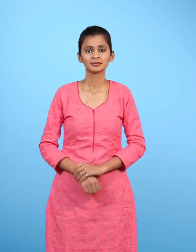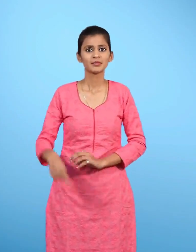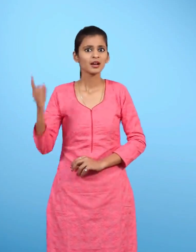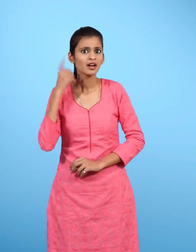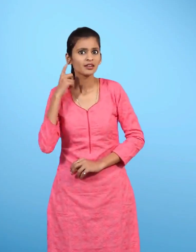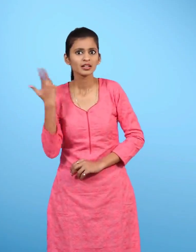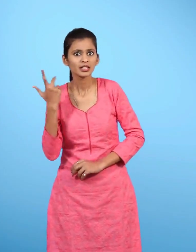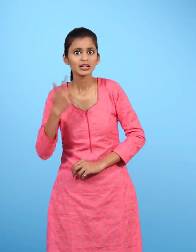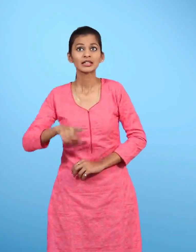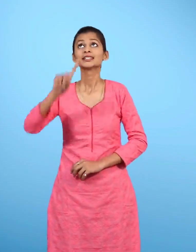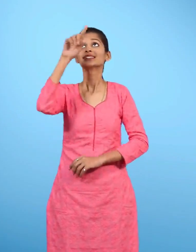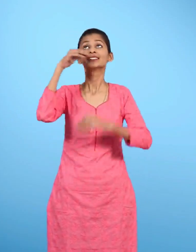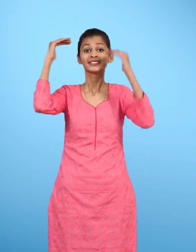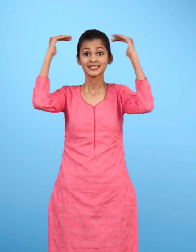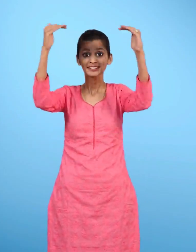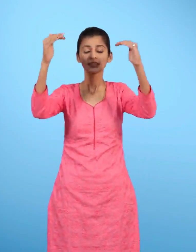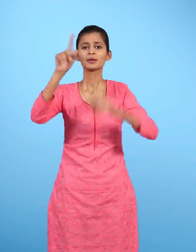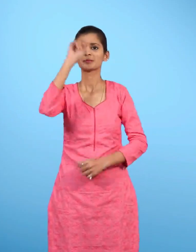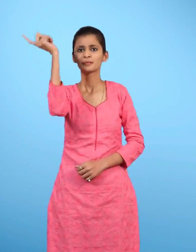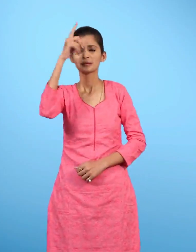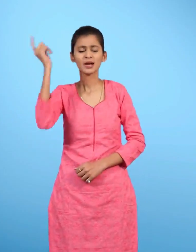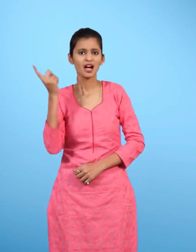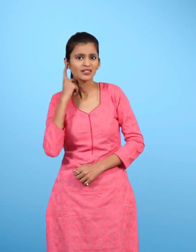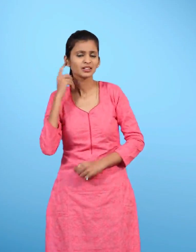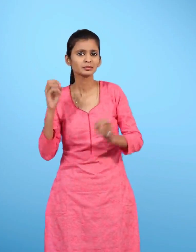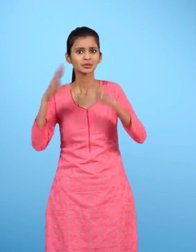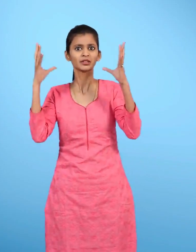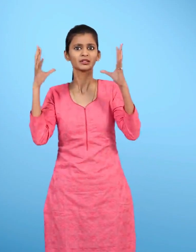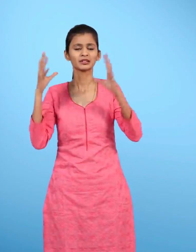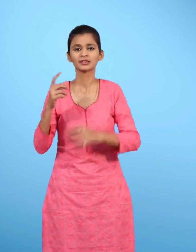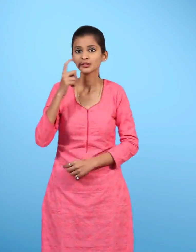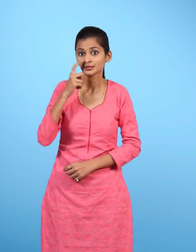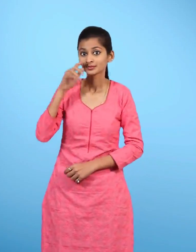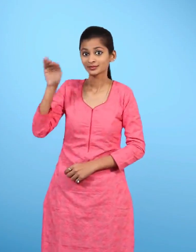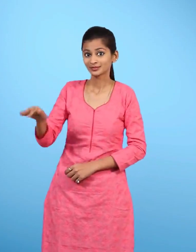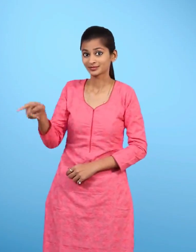आवाज छत पर लगे पंखे से आई थी कल्याने चिल्लाई